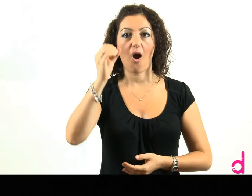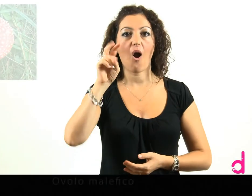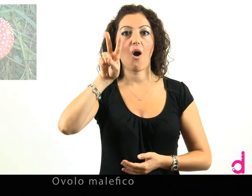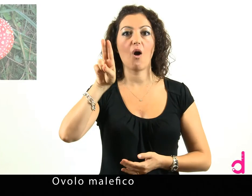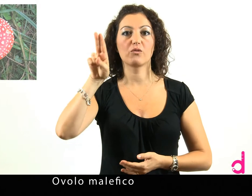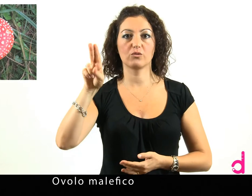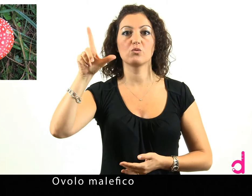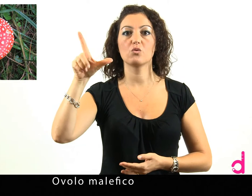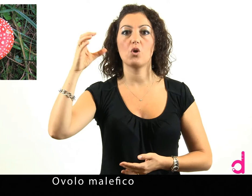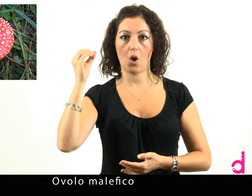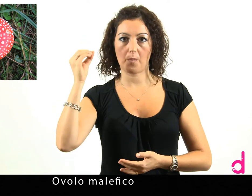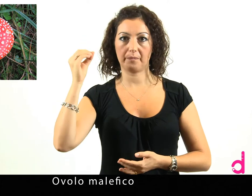Ovulo malefico